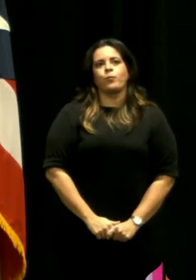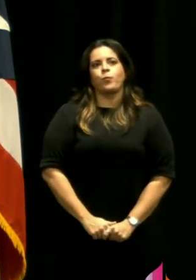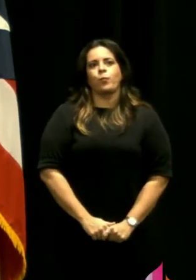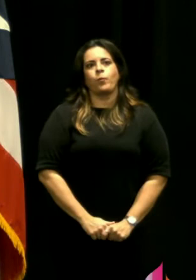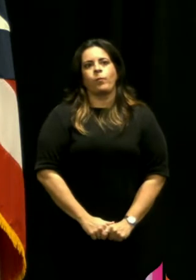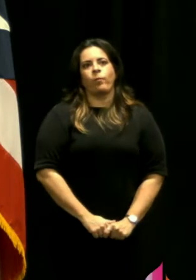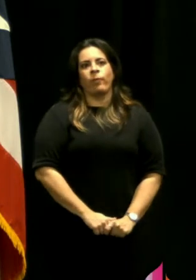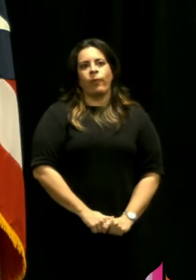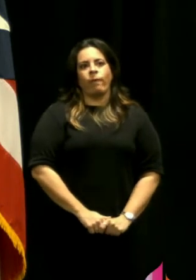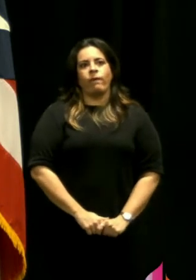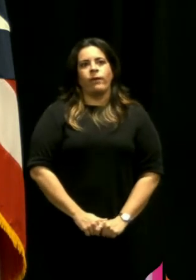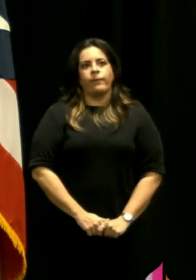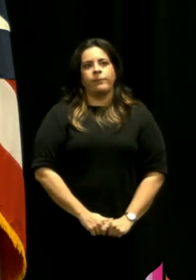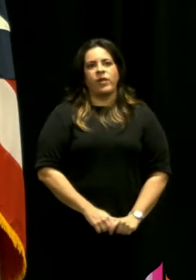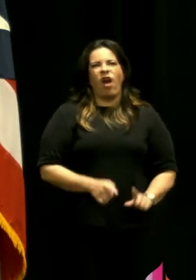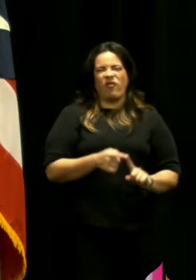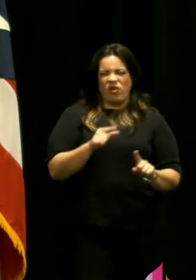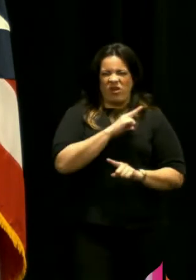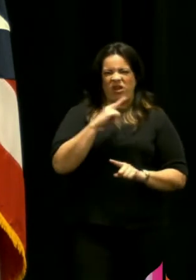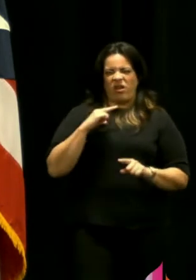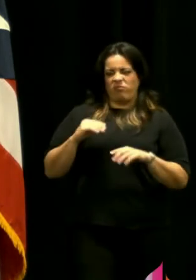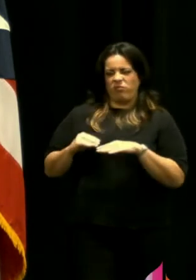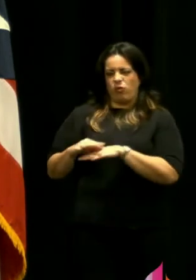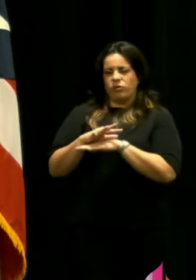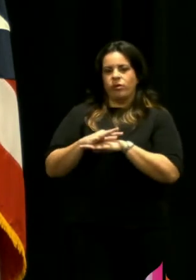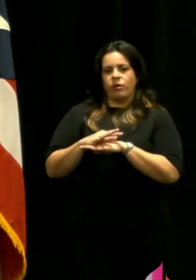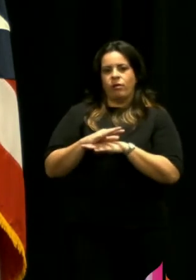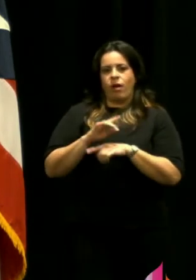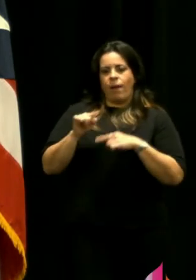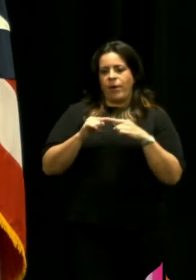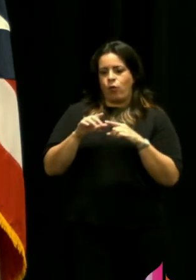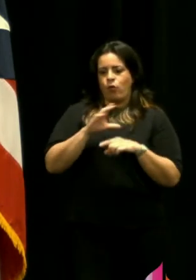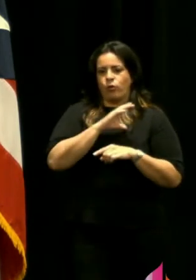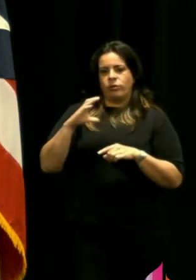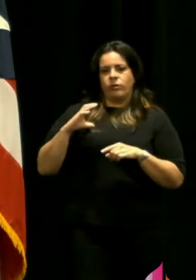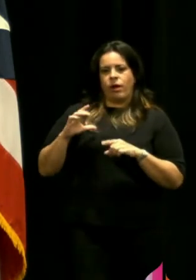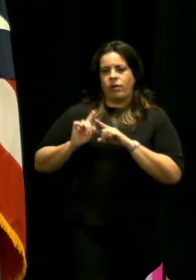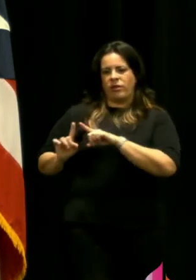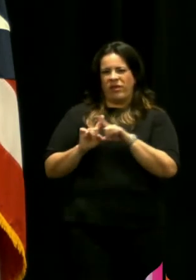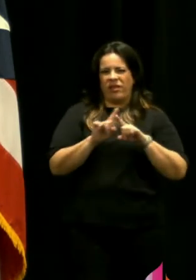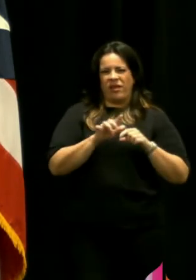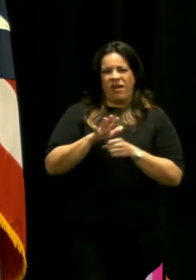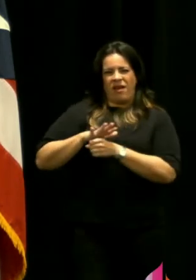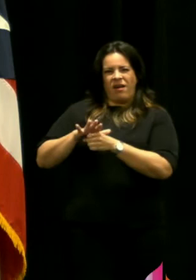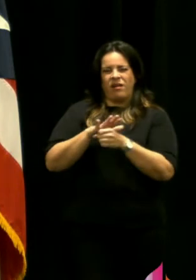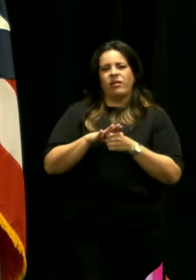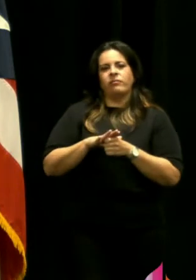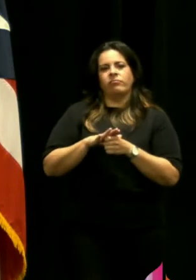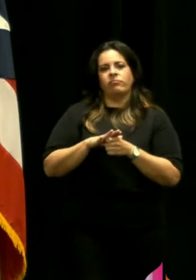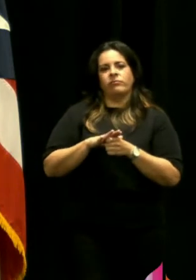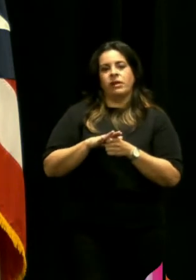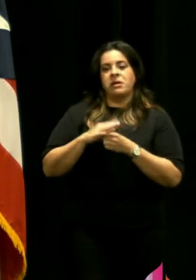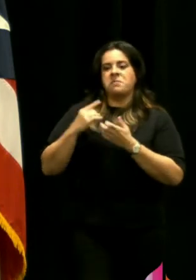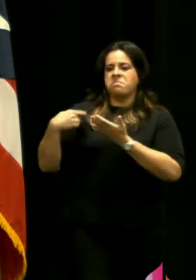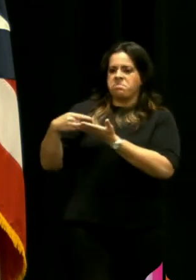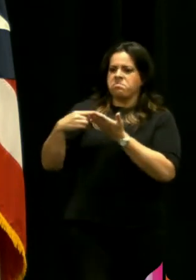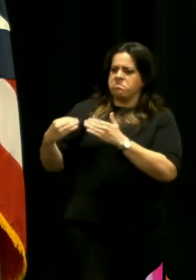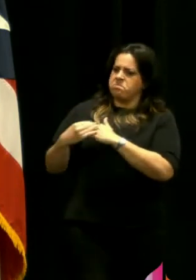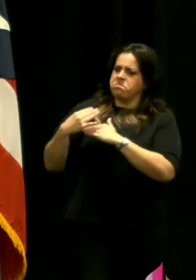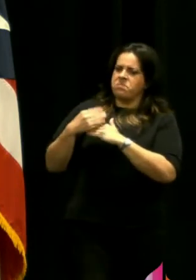implanta por la vía legislativa las recomendaciones del comité multisectorial que me asesoró